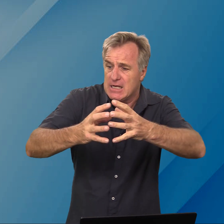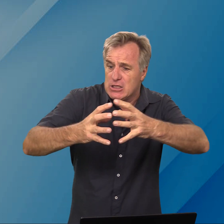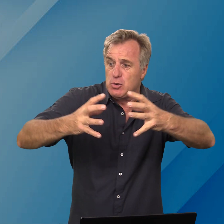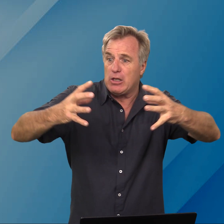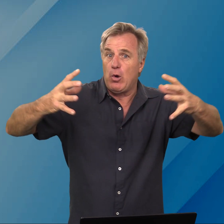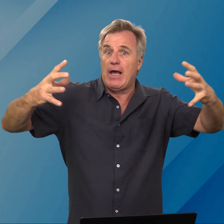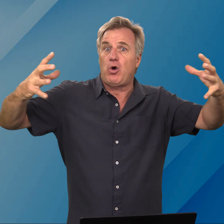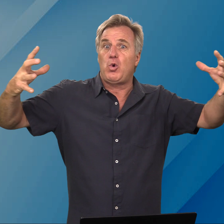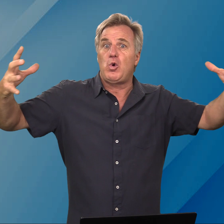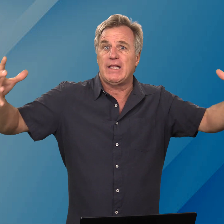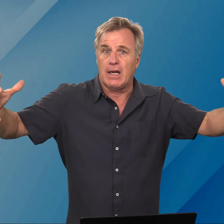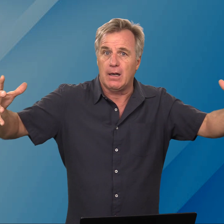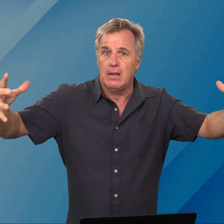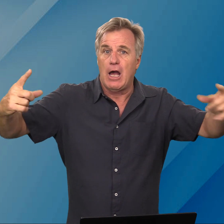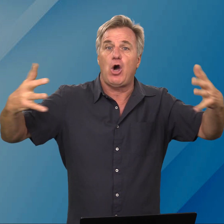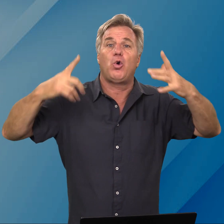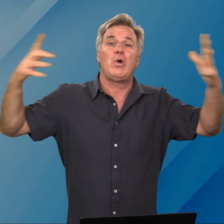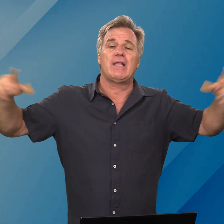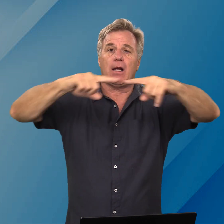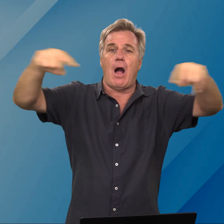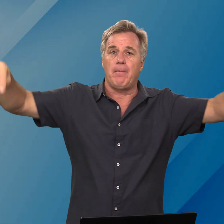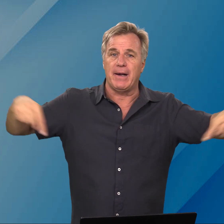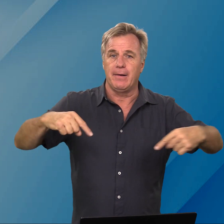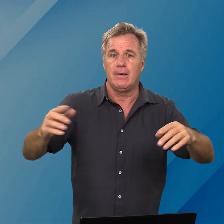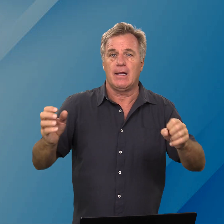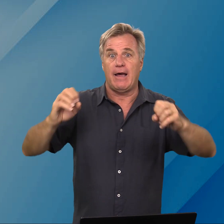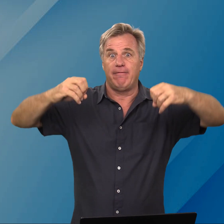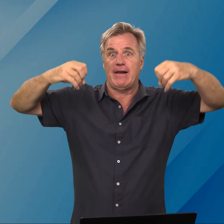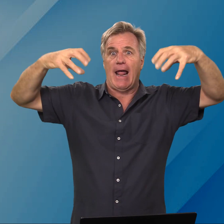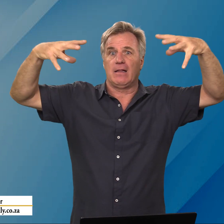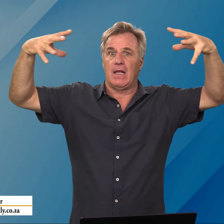so dat jou licht groter een groter kamer kan verhelder